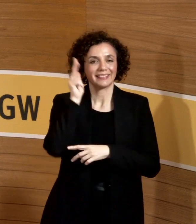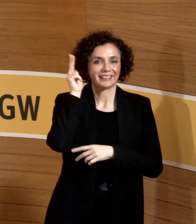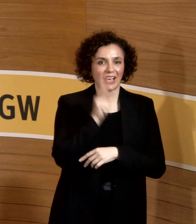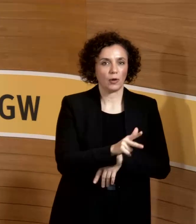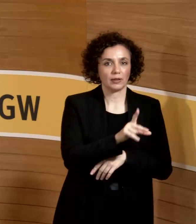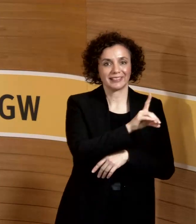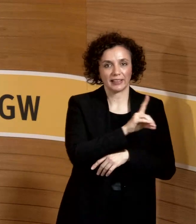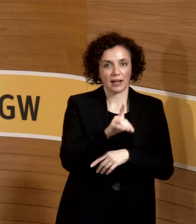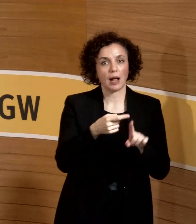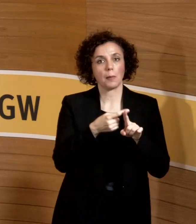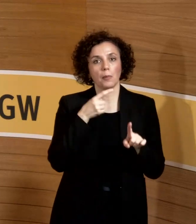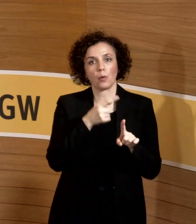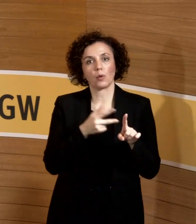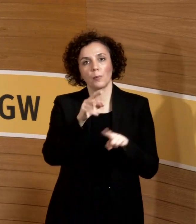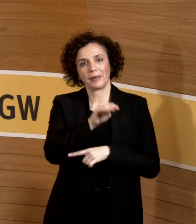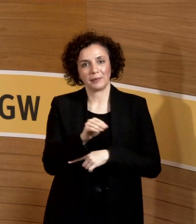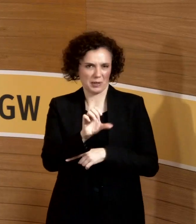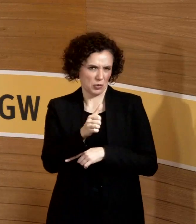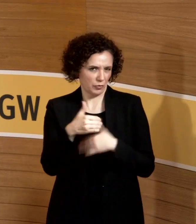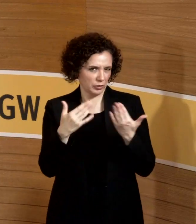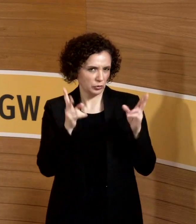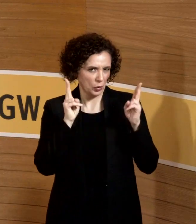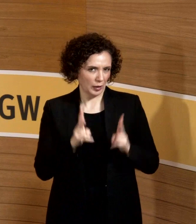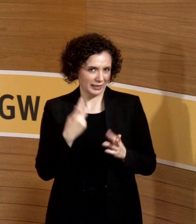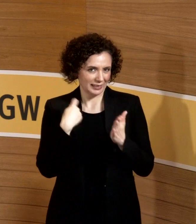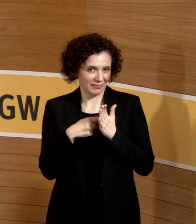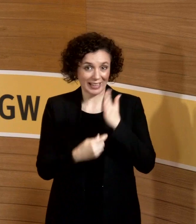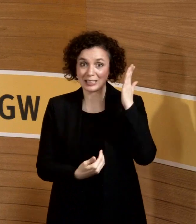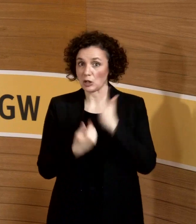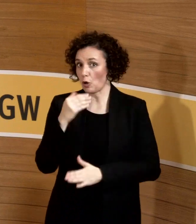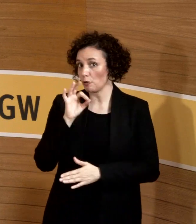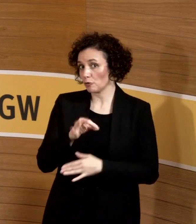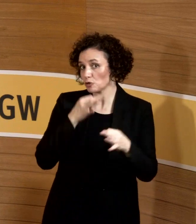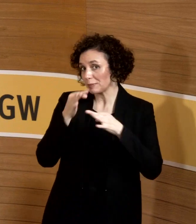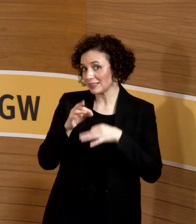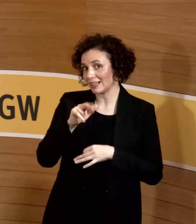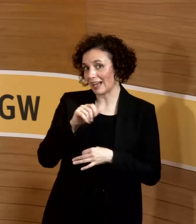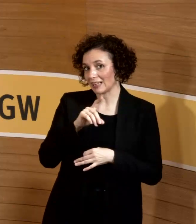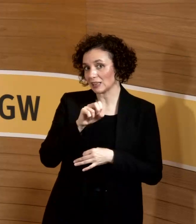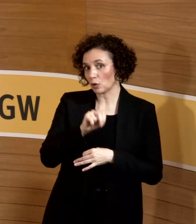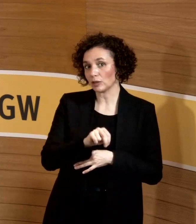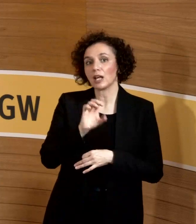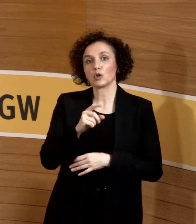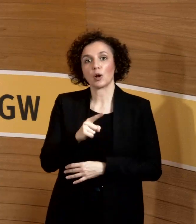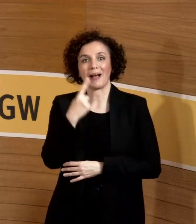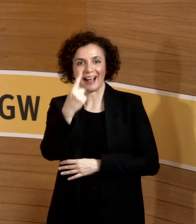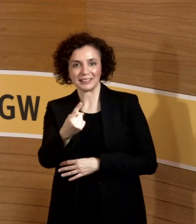Becquerel pro Kubikmetern, die ja so als Richtwert jetzt neu eingeführt worden sind für Radern, würde man 0,15